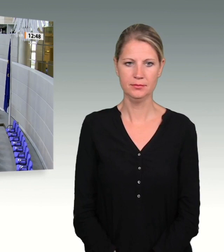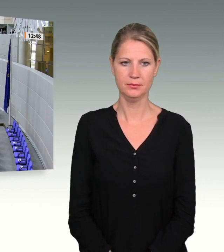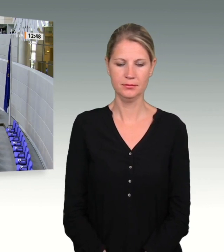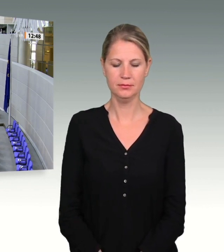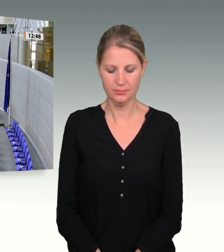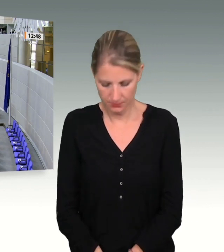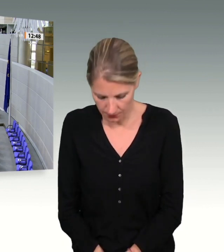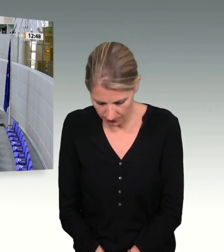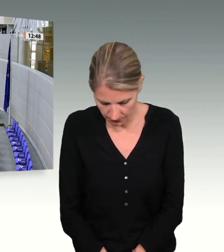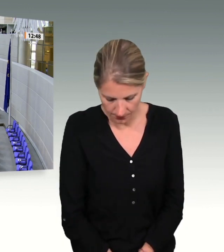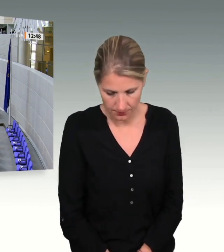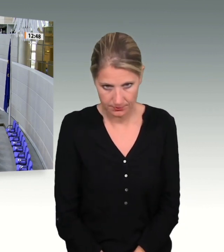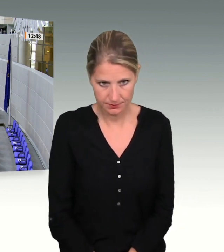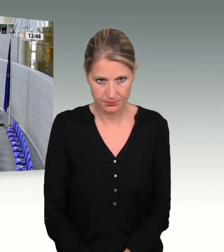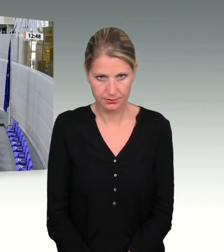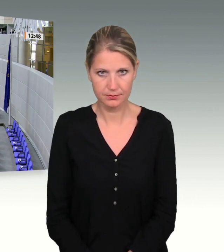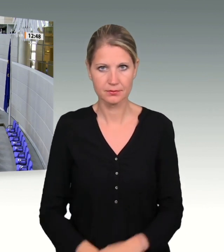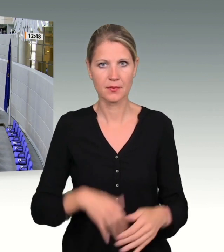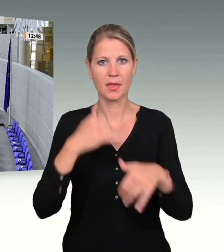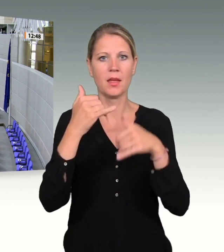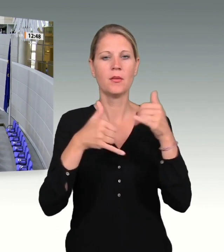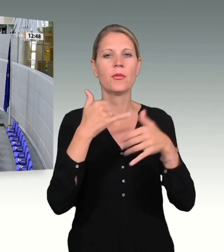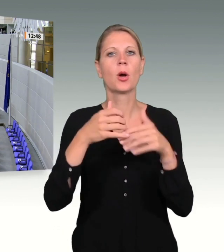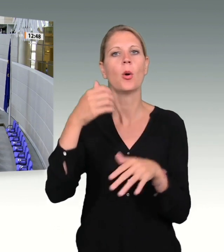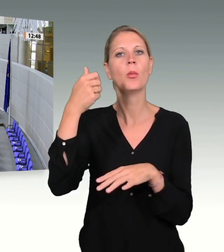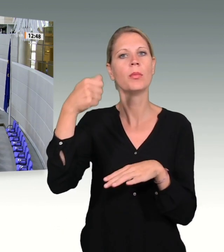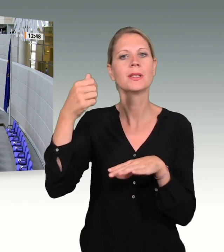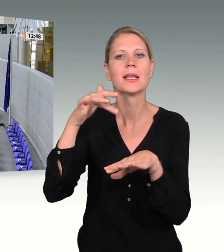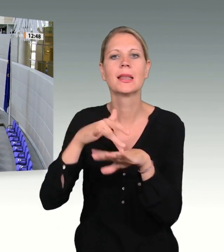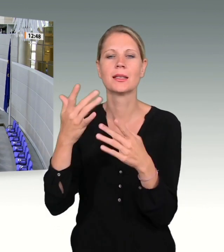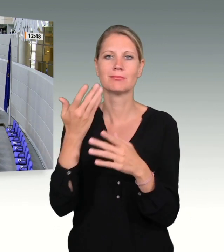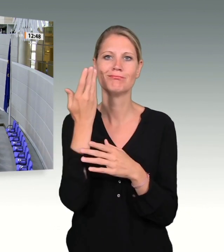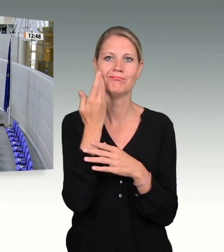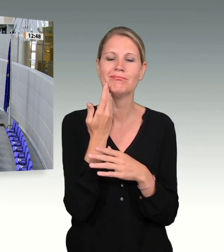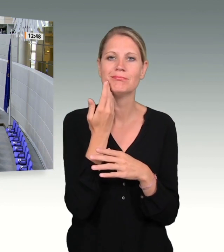Frau Präsidentin! Meine sehr verehrten Damen und Herren!